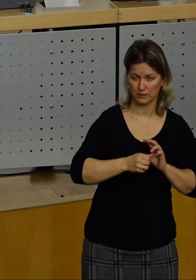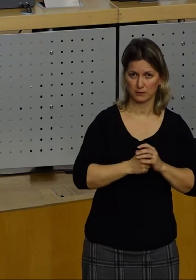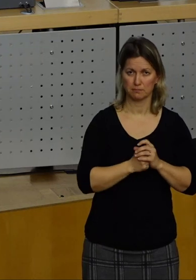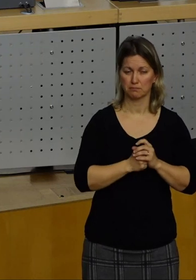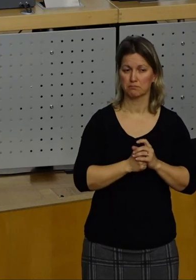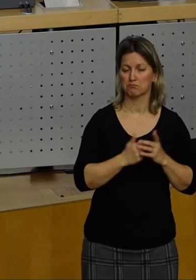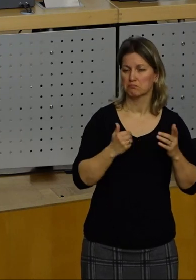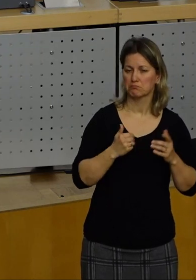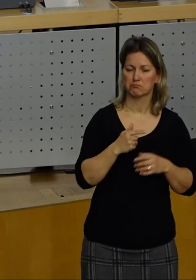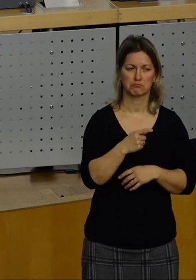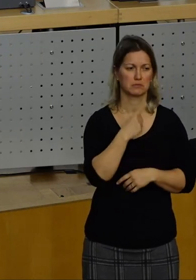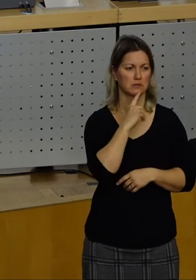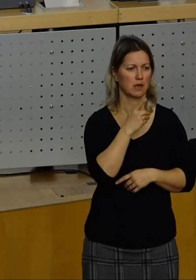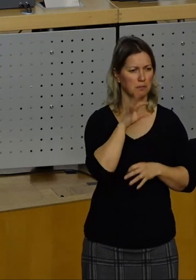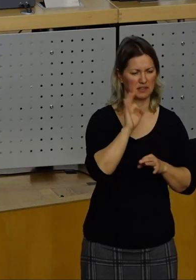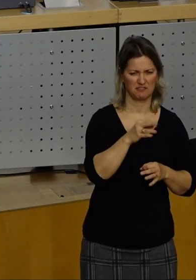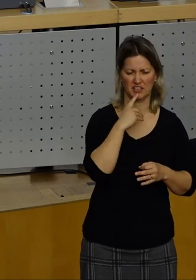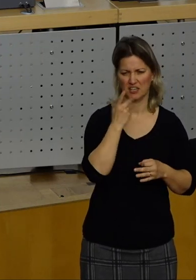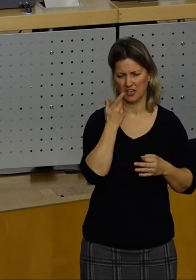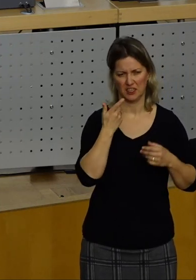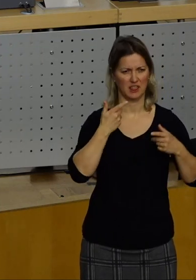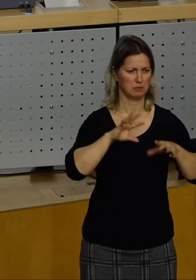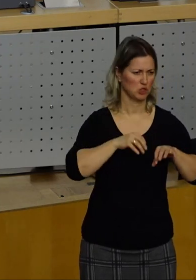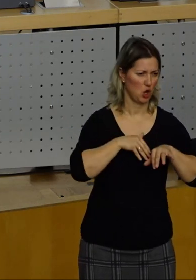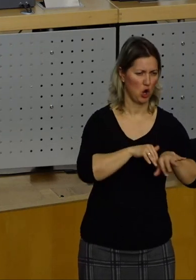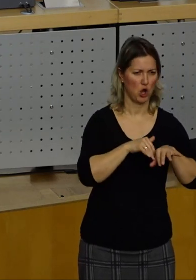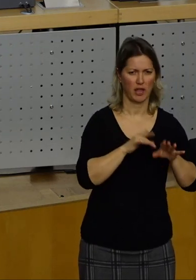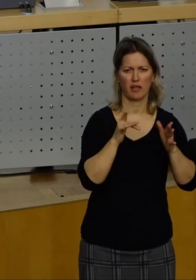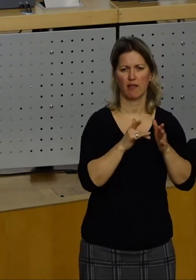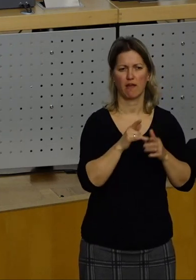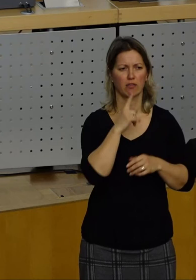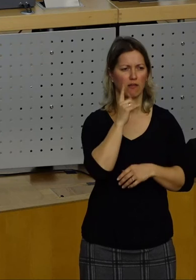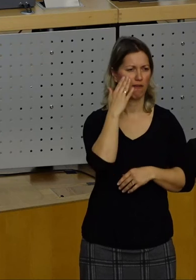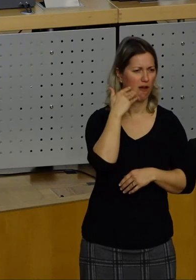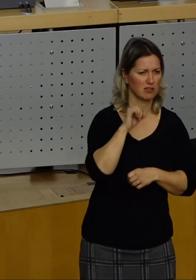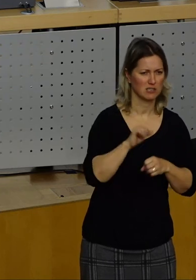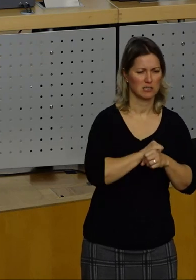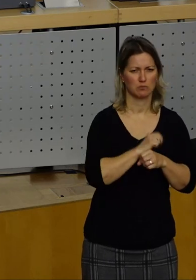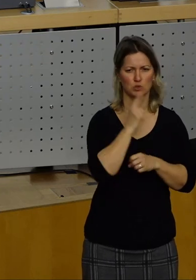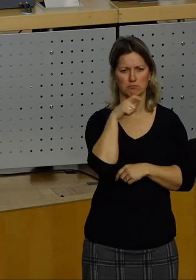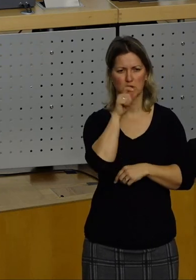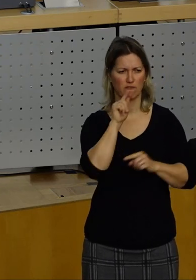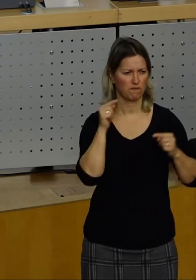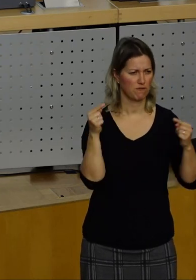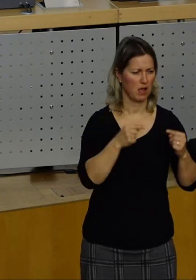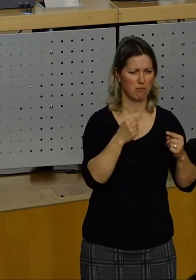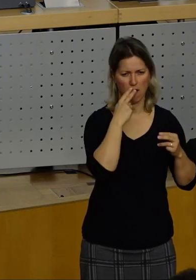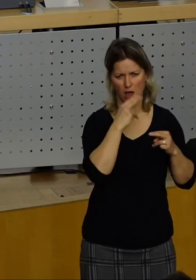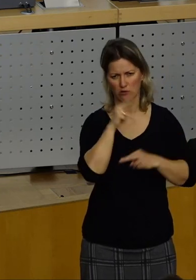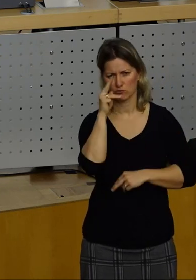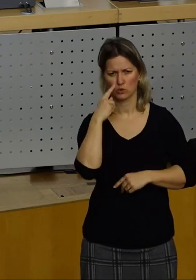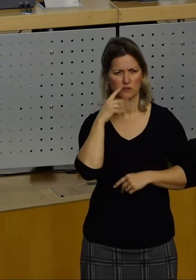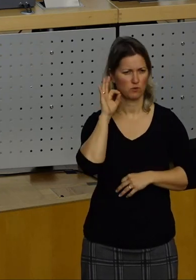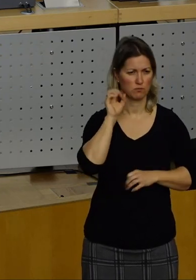wenn sie sich bei einer Demonstration gegen Menschenfeindlichkeit, gegen Rassismus und auf keinen Faschismus engagieren wollen